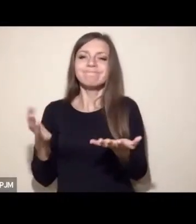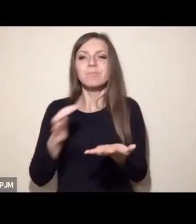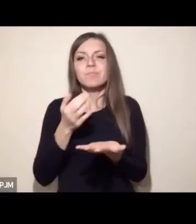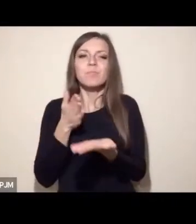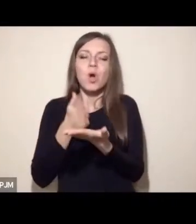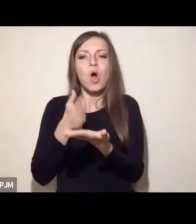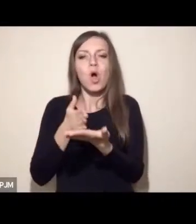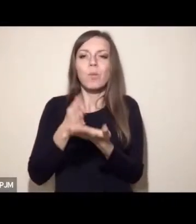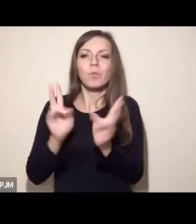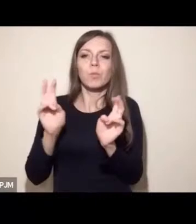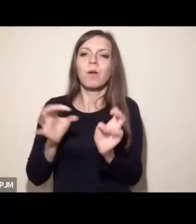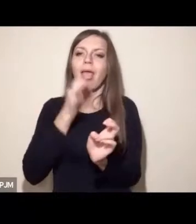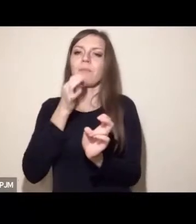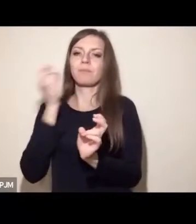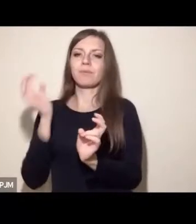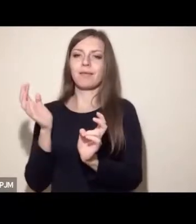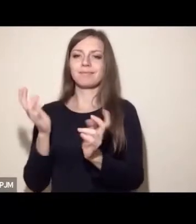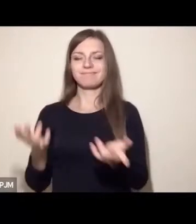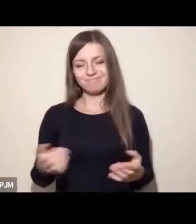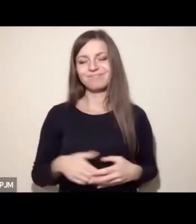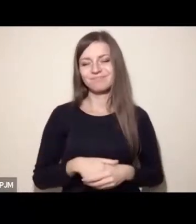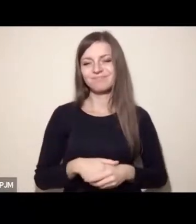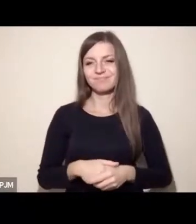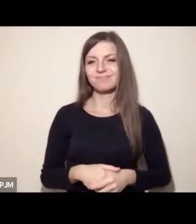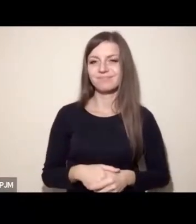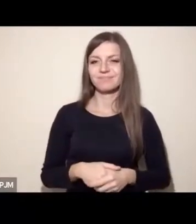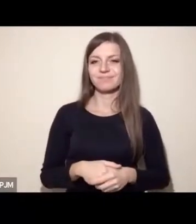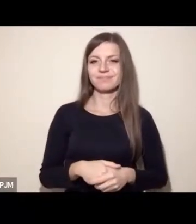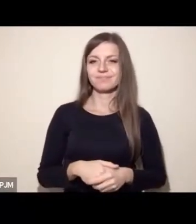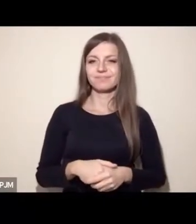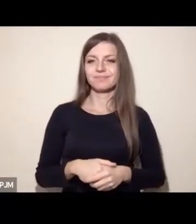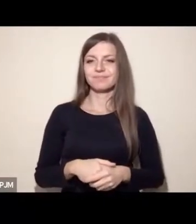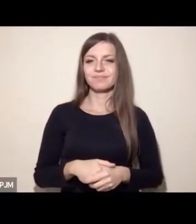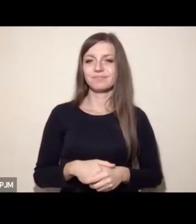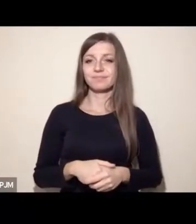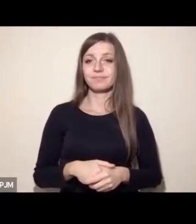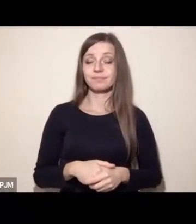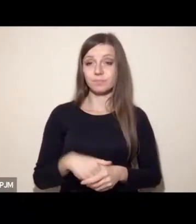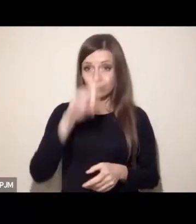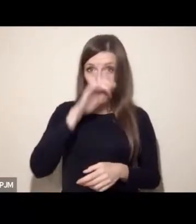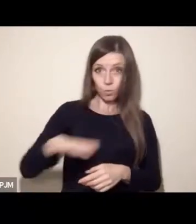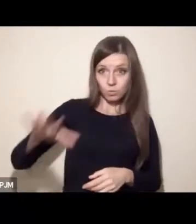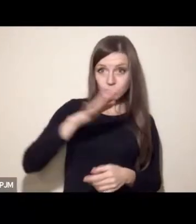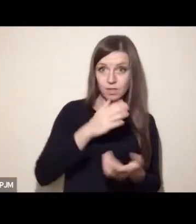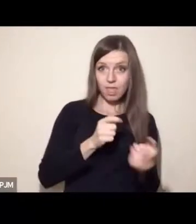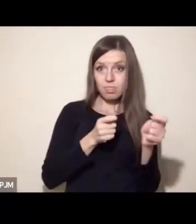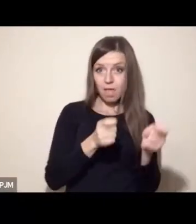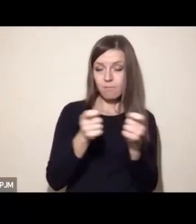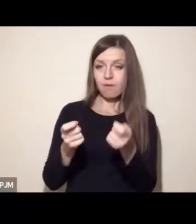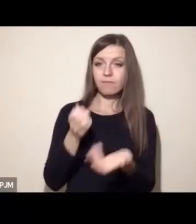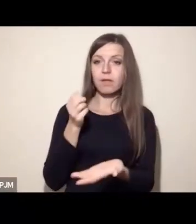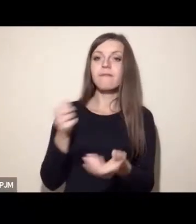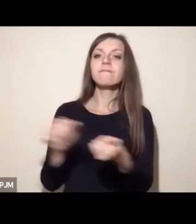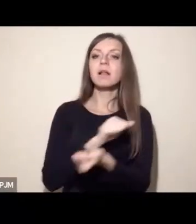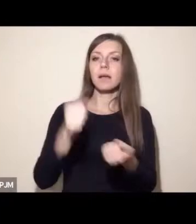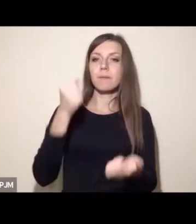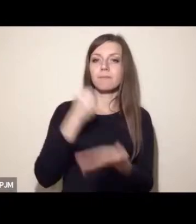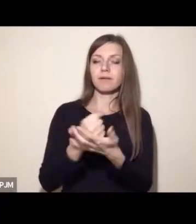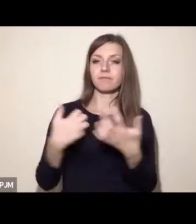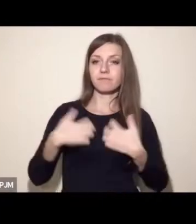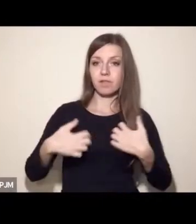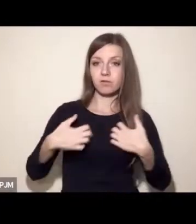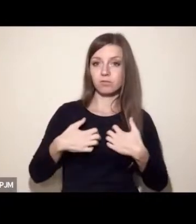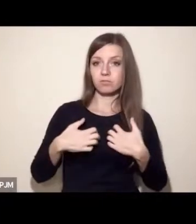I to, co ja chciałam dzisiaj bardzo podkreślić, też przy okazji tego, jak mamy namawiać społeczeństwo do wielkie dobro zwierząt, to, że to jest